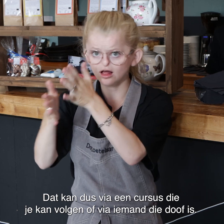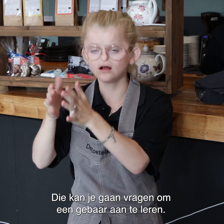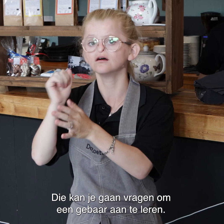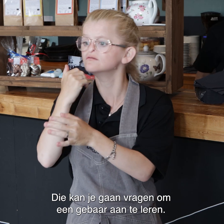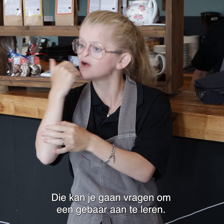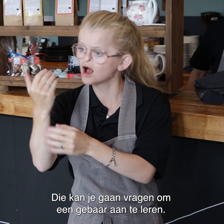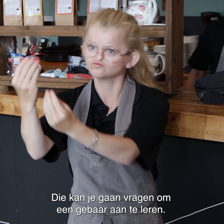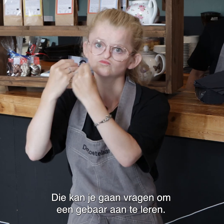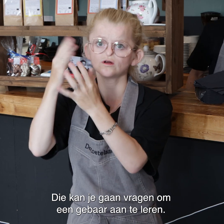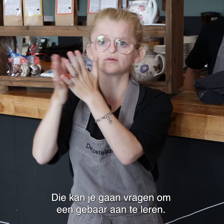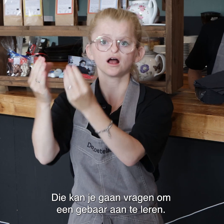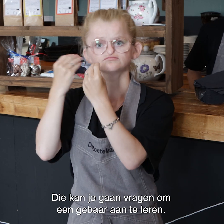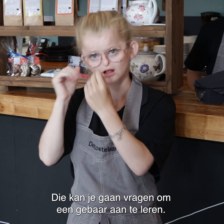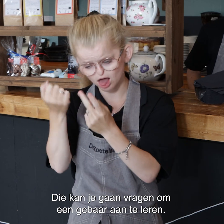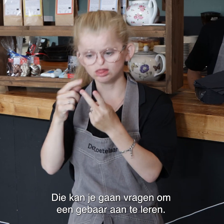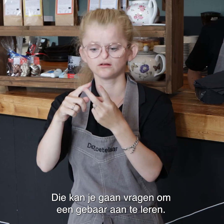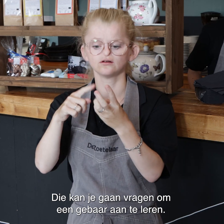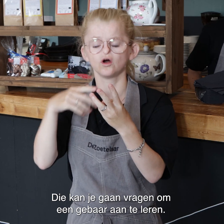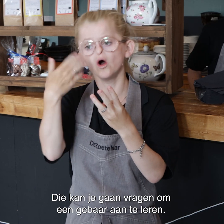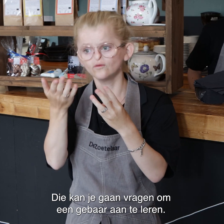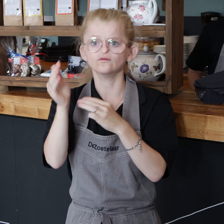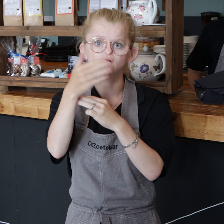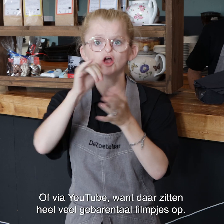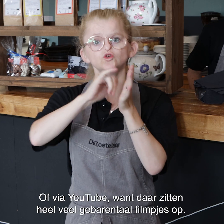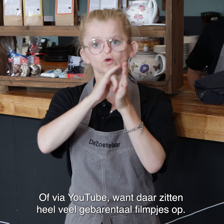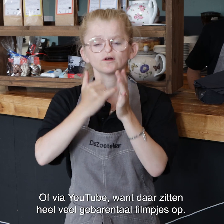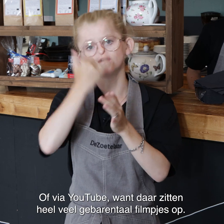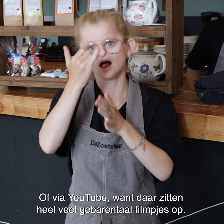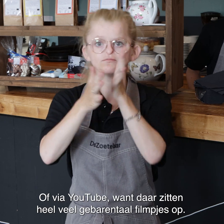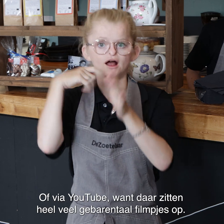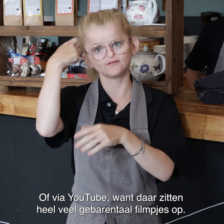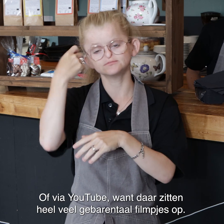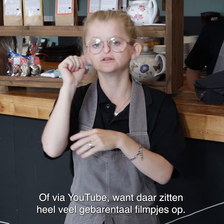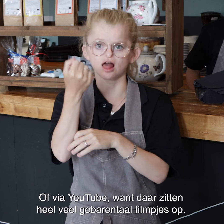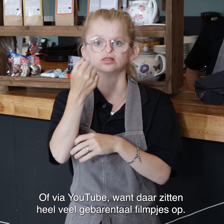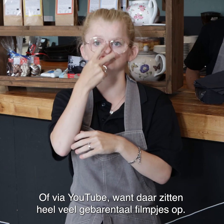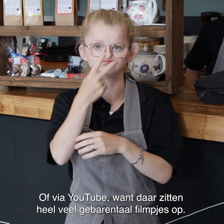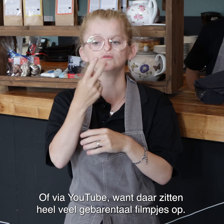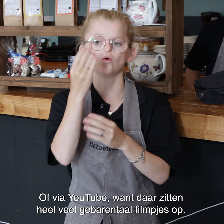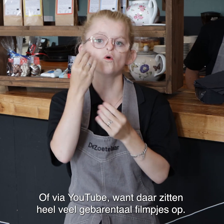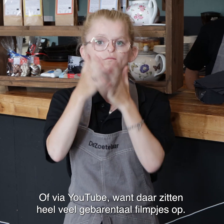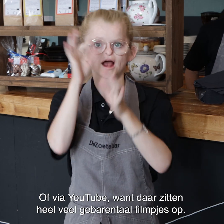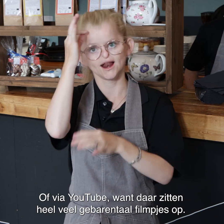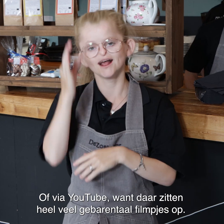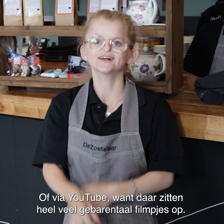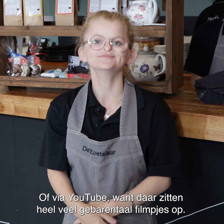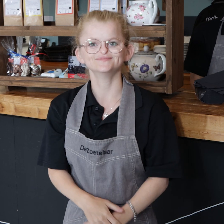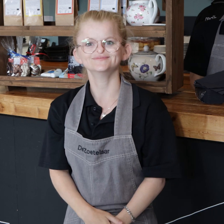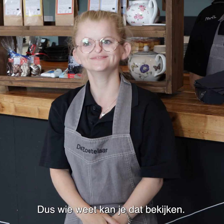die doof is, die kan je vragen om een gebaar aan te leren. Of via YouTube, want daar zitten heel veel gebarentaal filmpjes op.